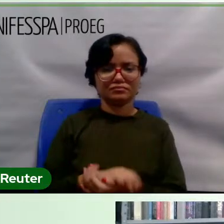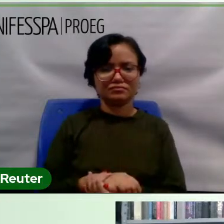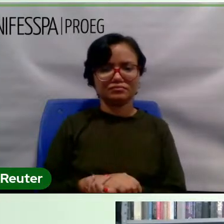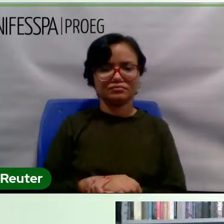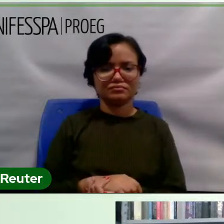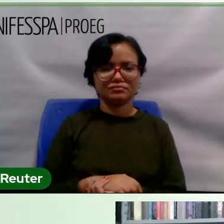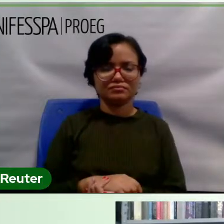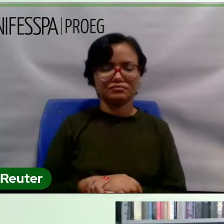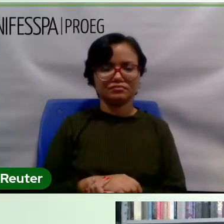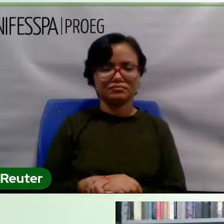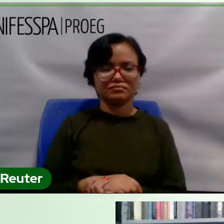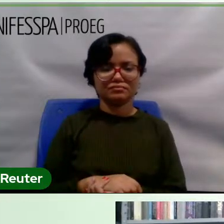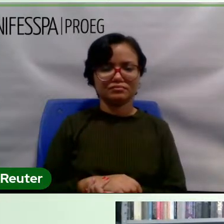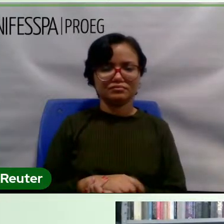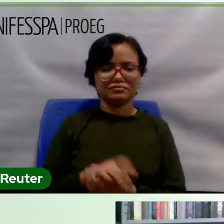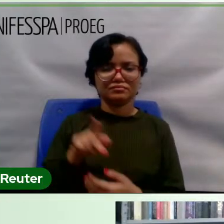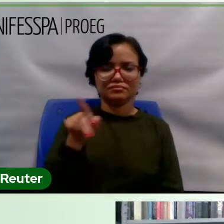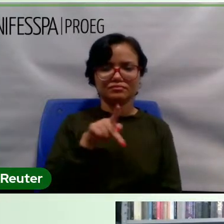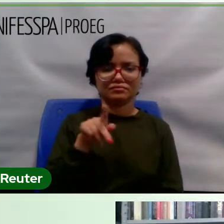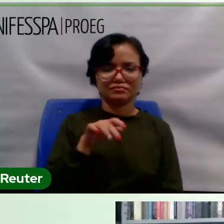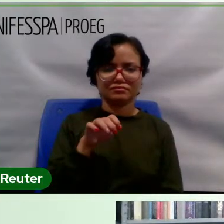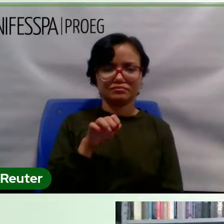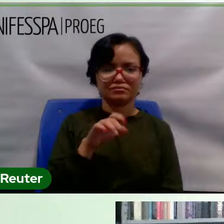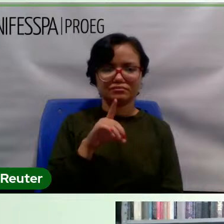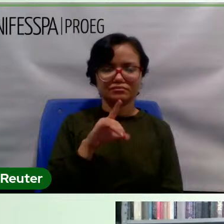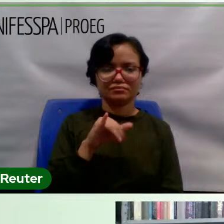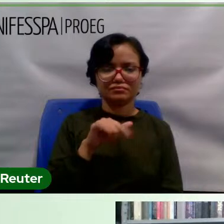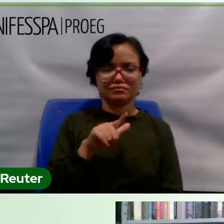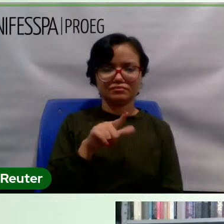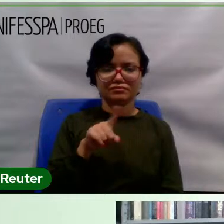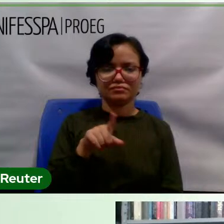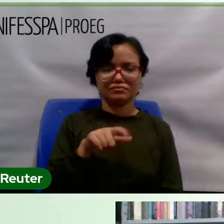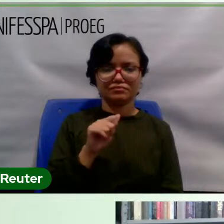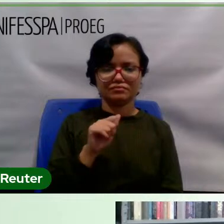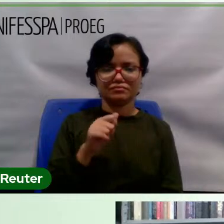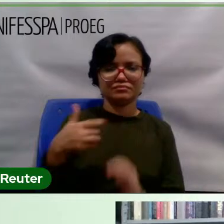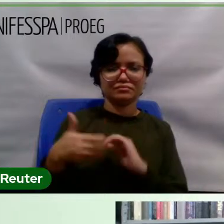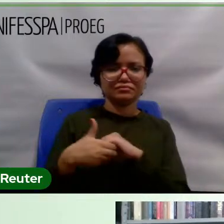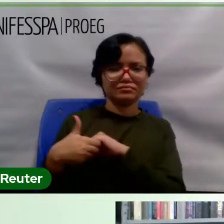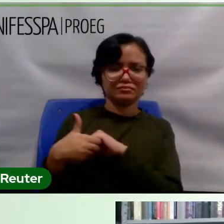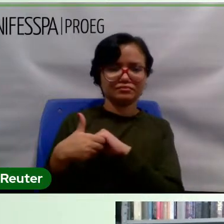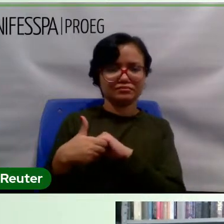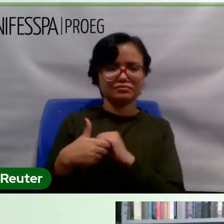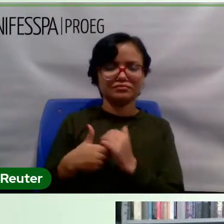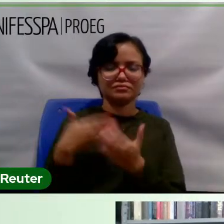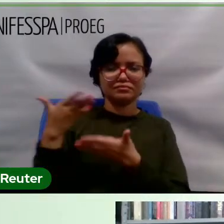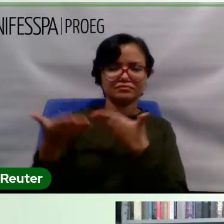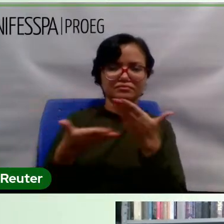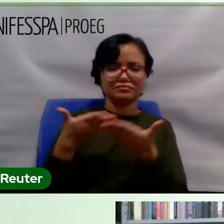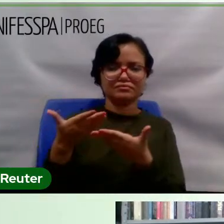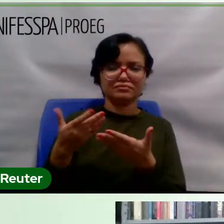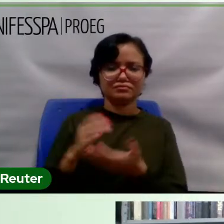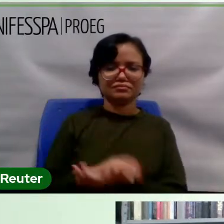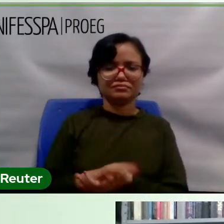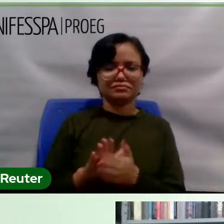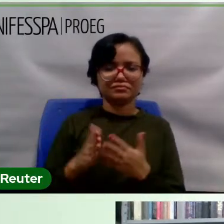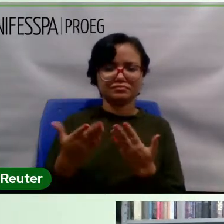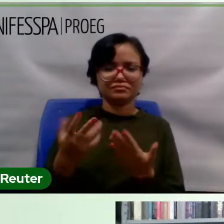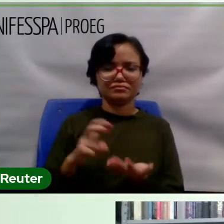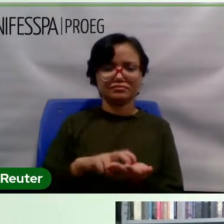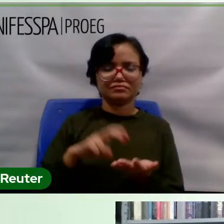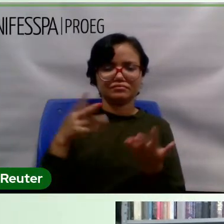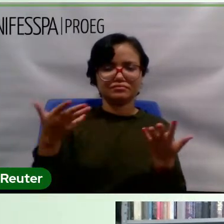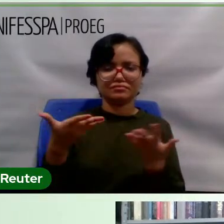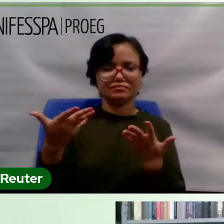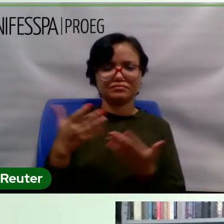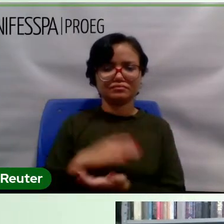parte de si, a professora Edilza, que é a nossa grande parceira e uma grande interlocutora. Então, na manhã de hoje, ela vai